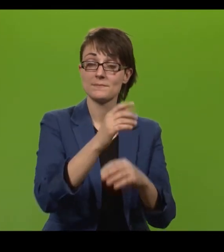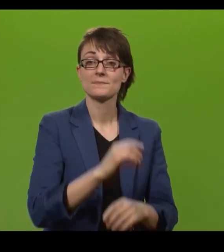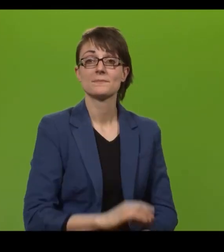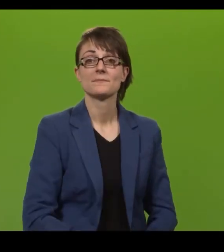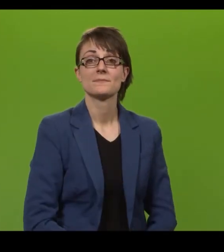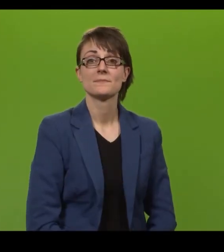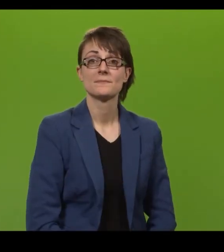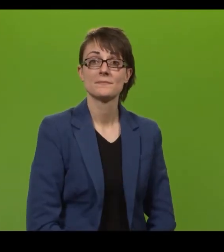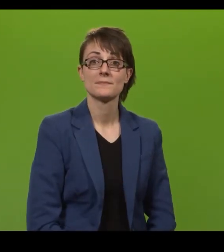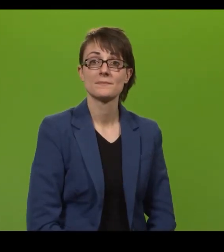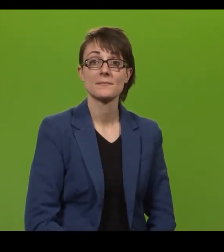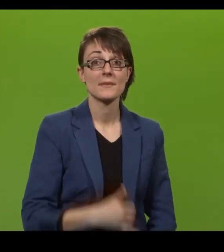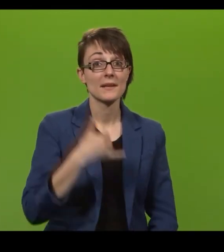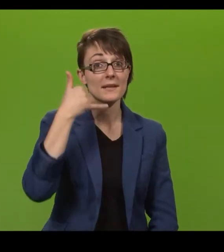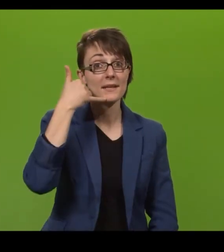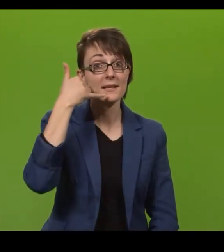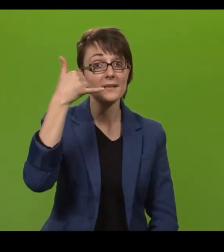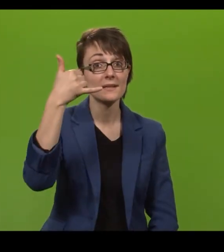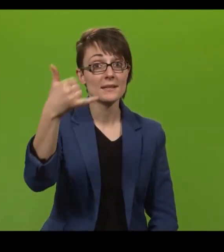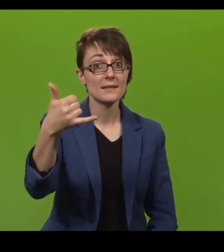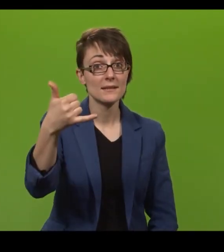Heimsækja, ringja,